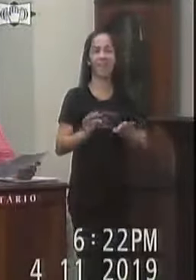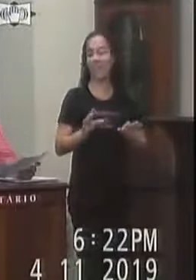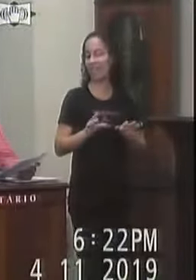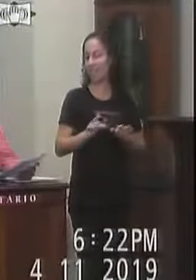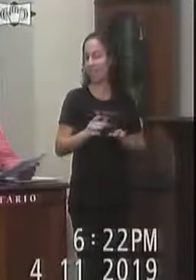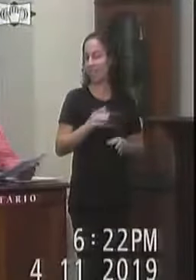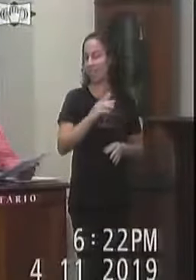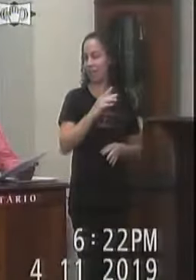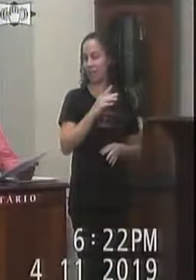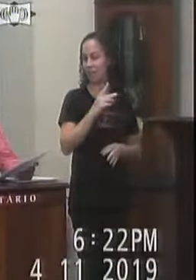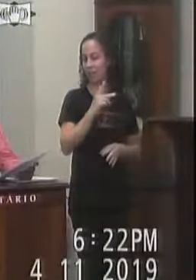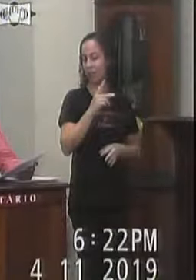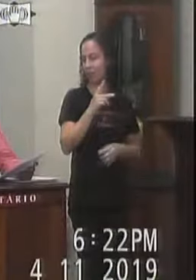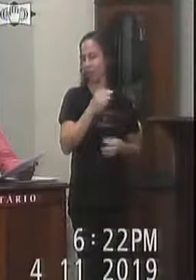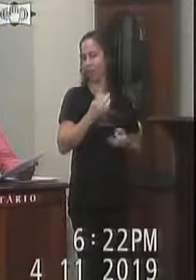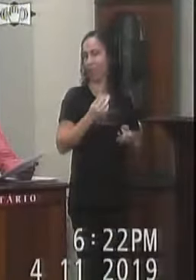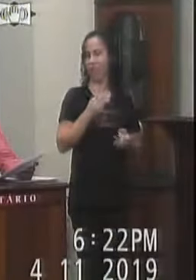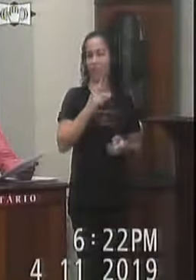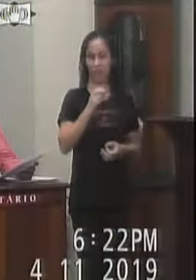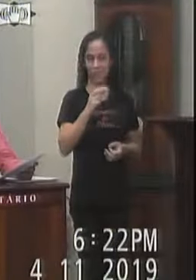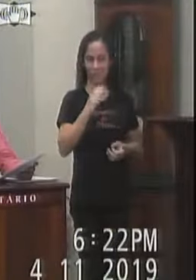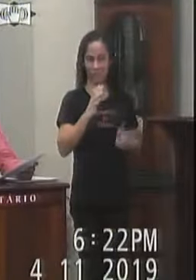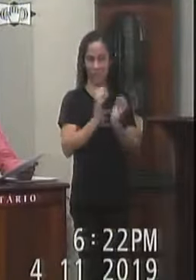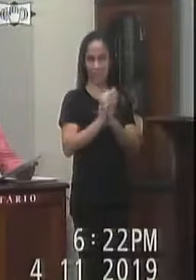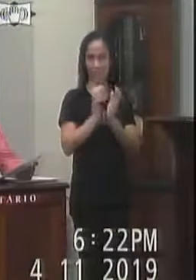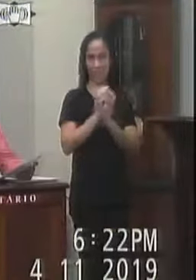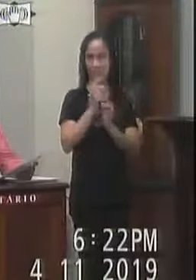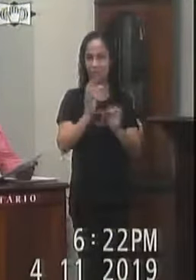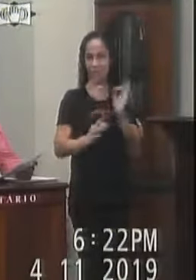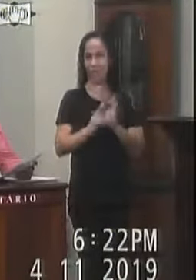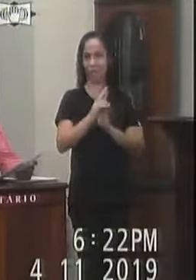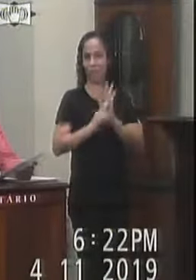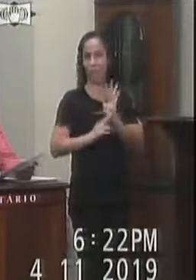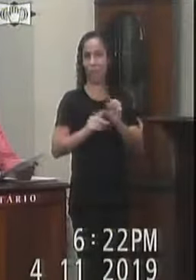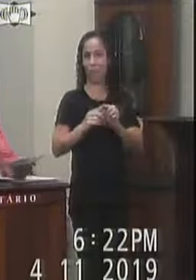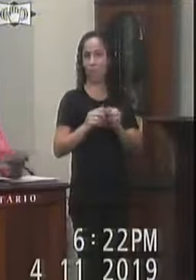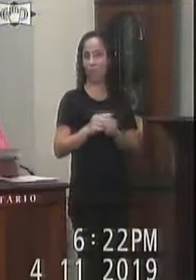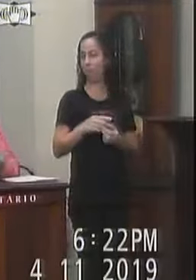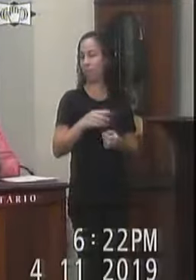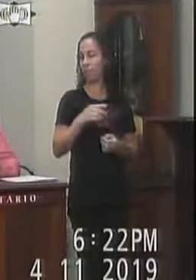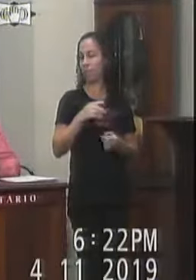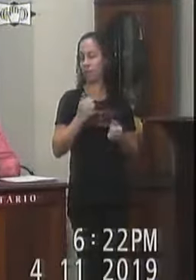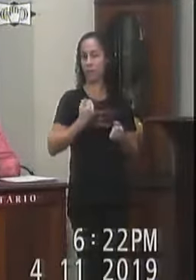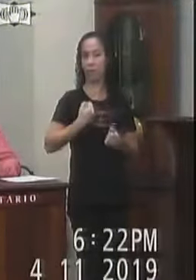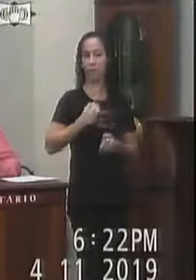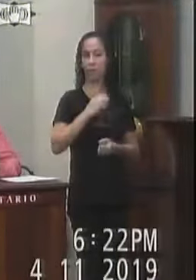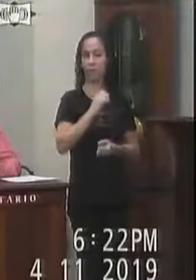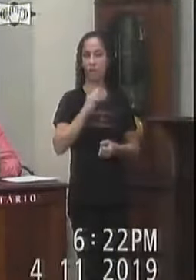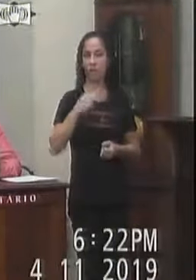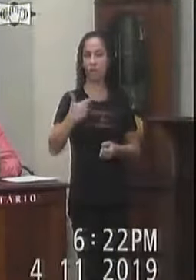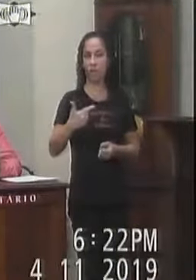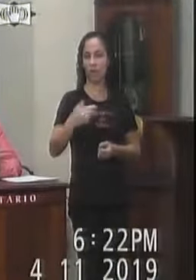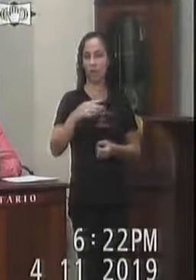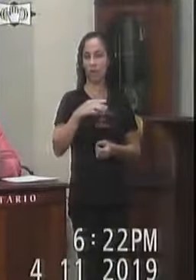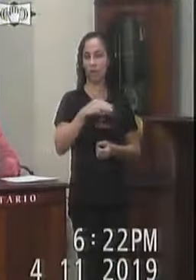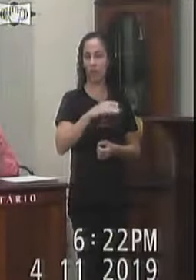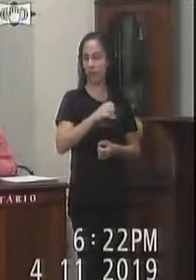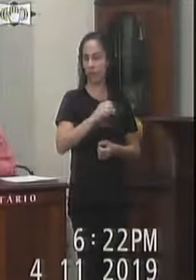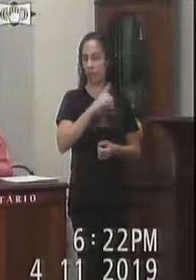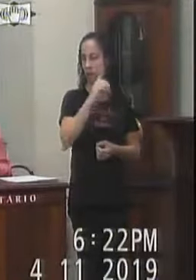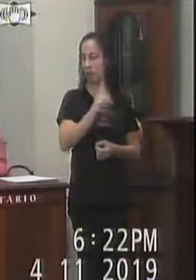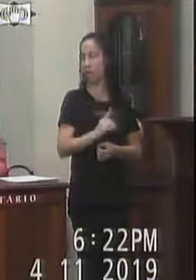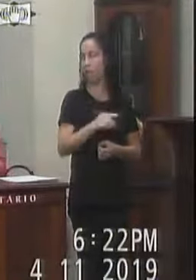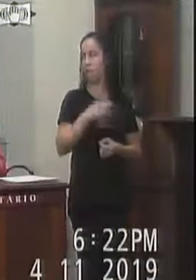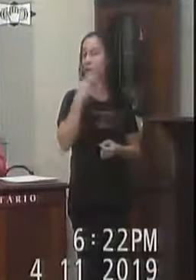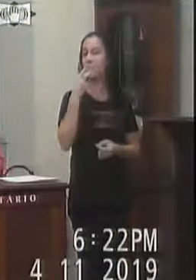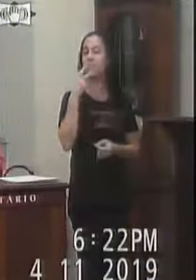Parecer Da comissão Constituição Justiça E redação Projeto de resolução 2 Na mesa diretora Que dispõe